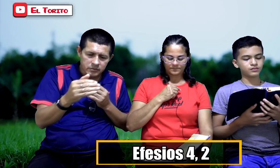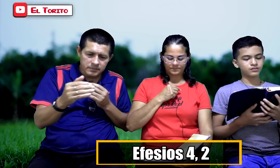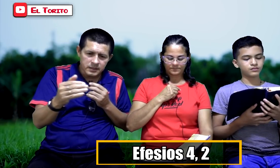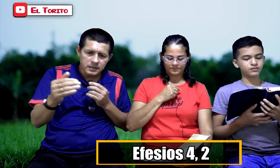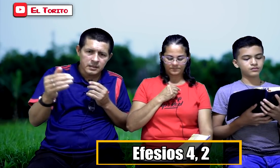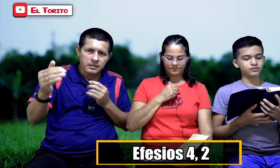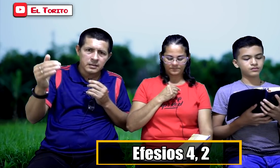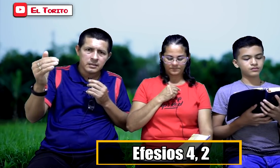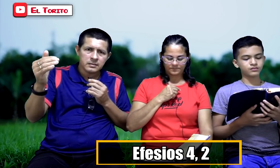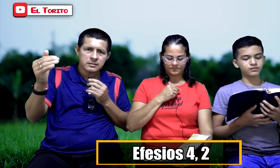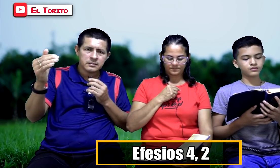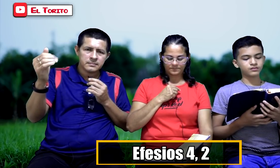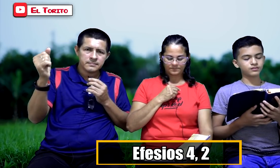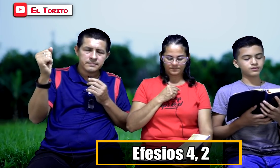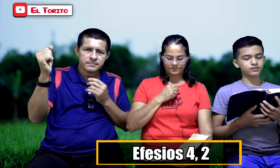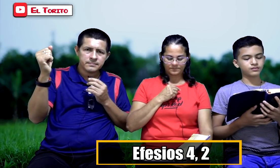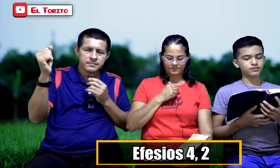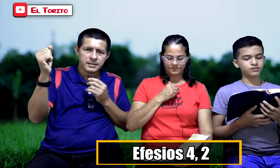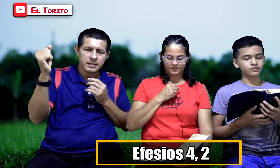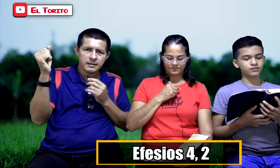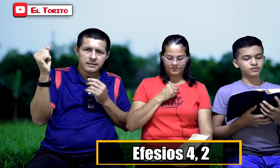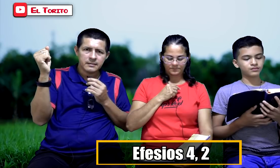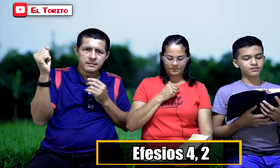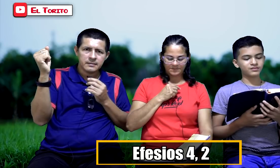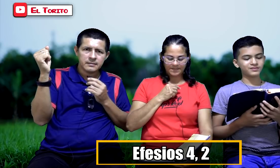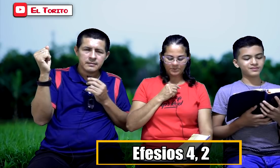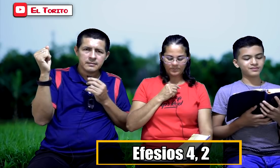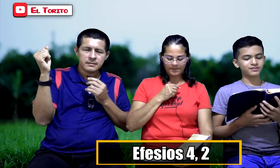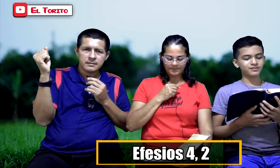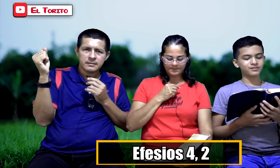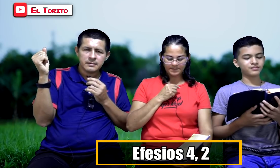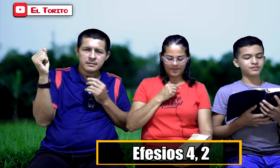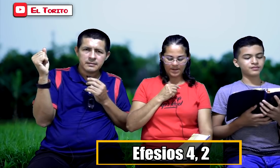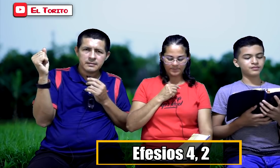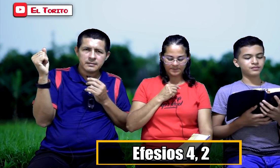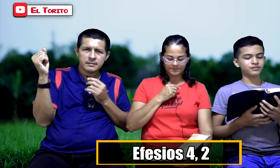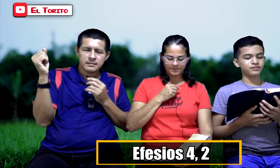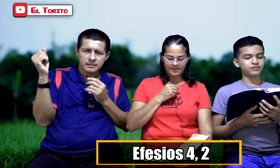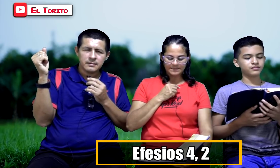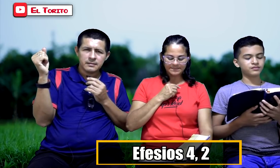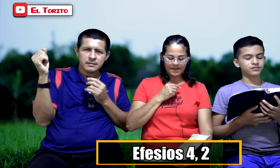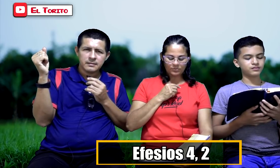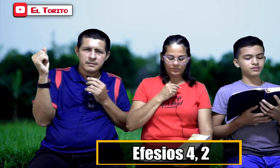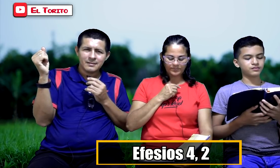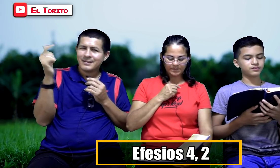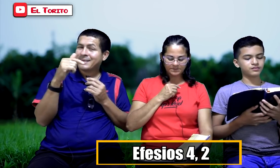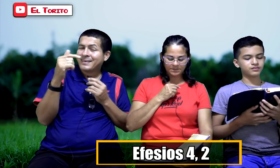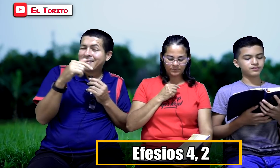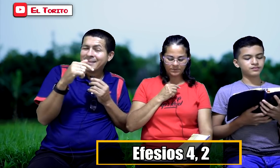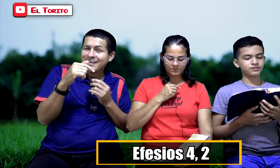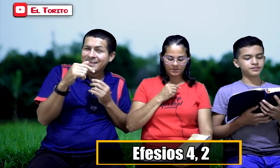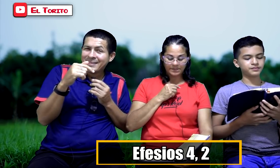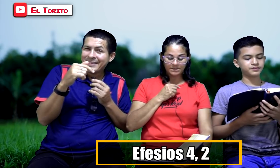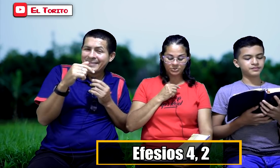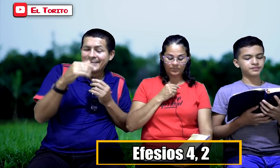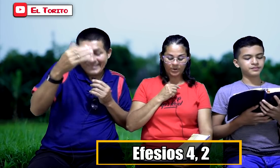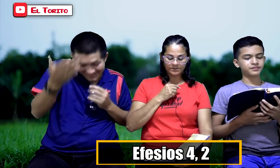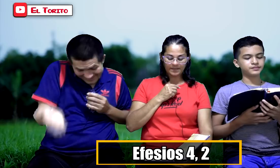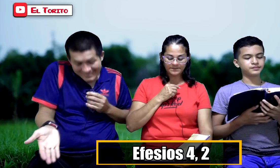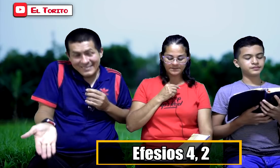humildes. ¿Siga? Sean humildes y amables. Sean comprensivos y sopórtense